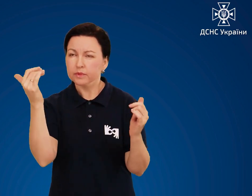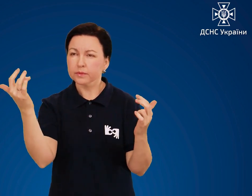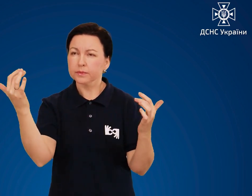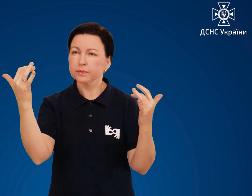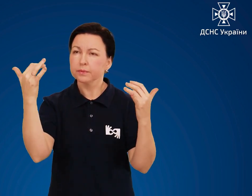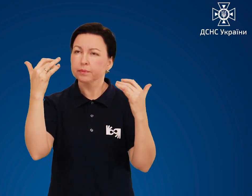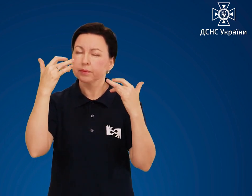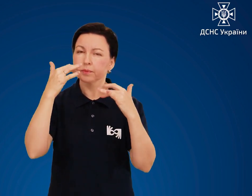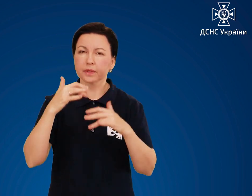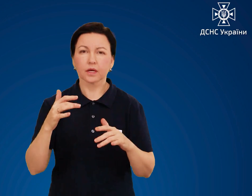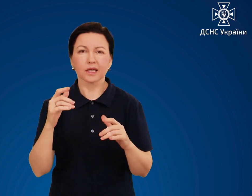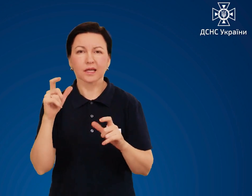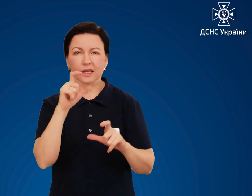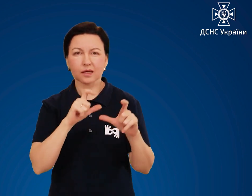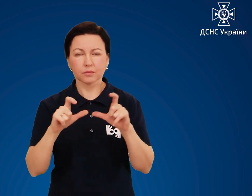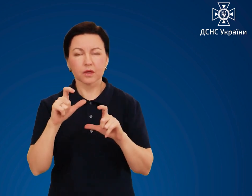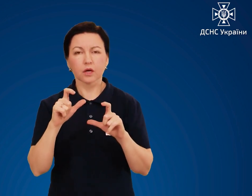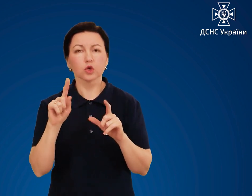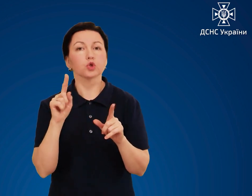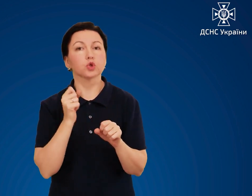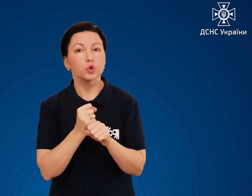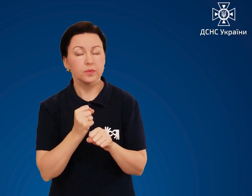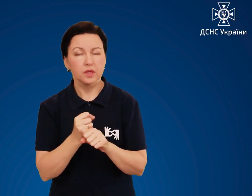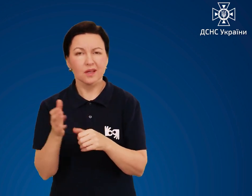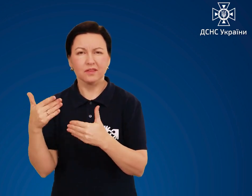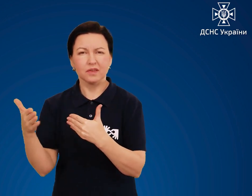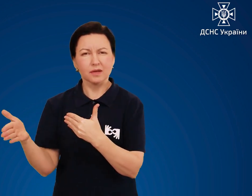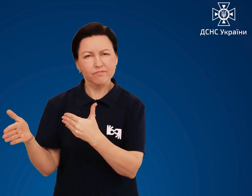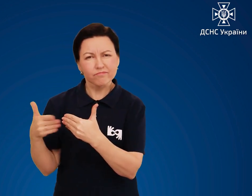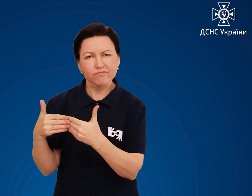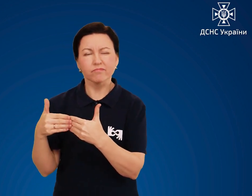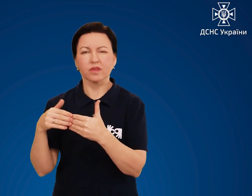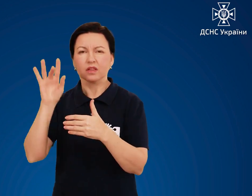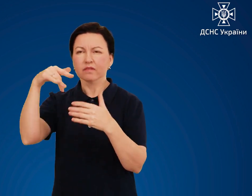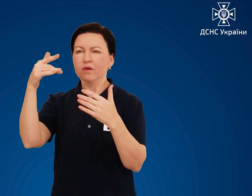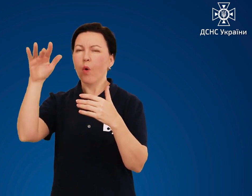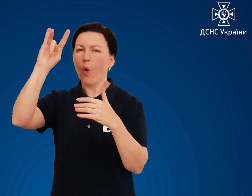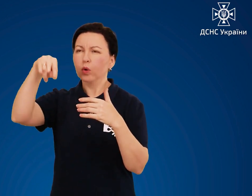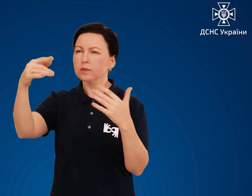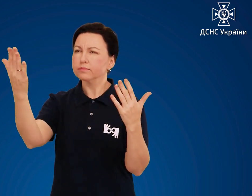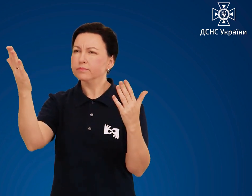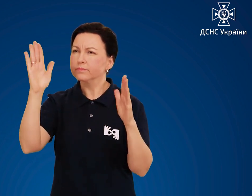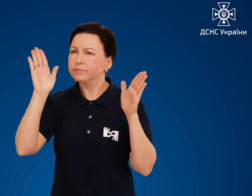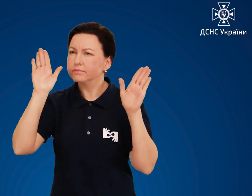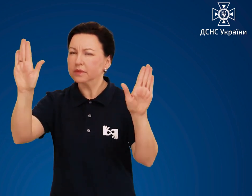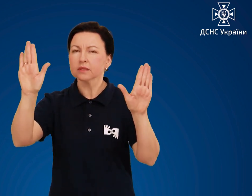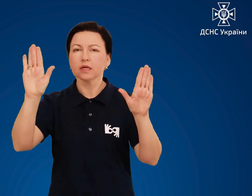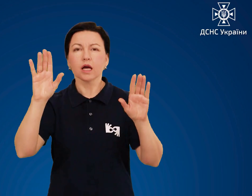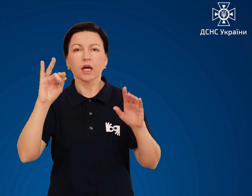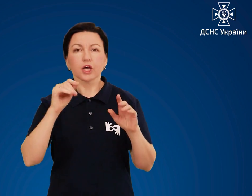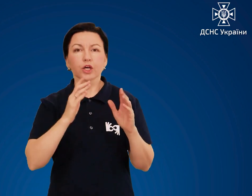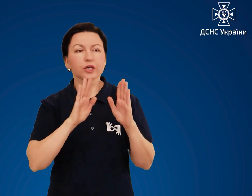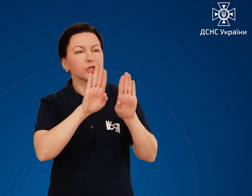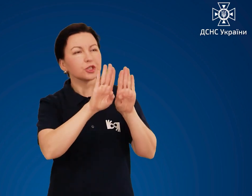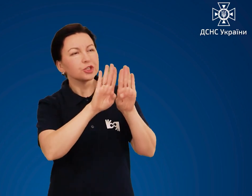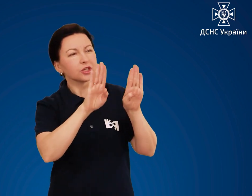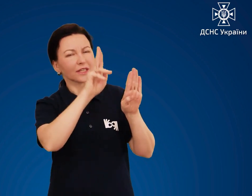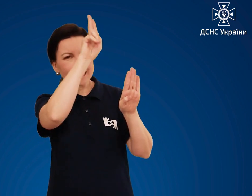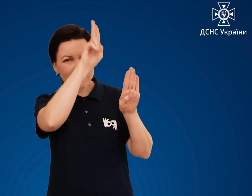будинок. Щільно зачиніть вікна та двері. Щелини заклейте. Підготуйте запас